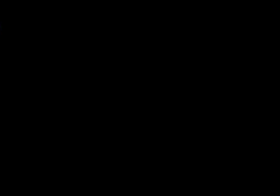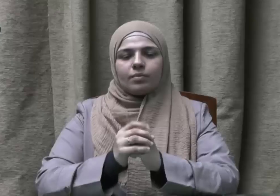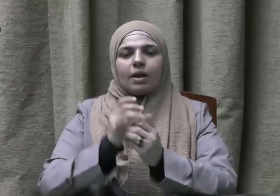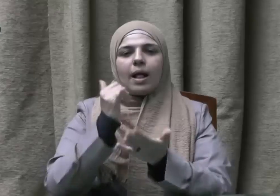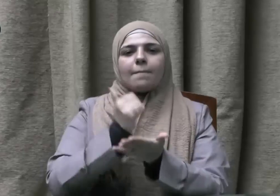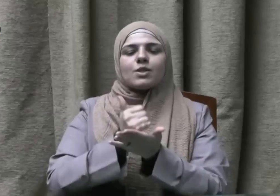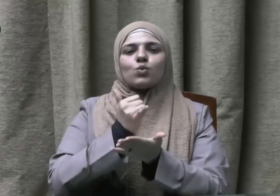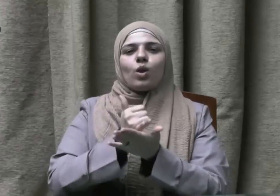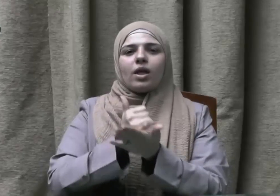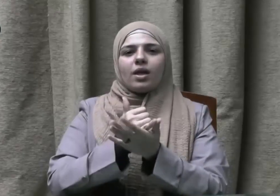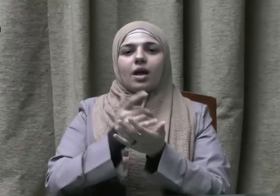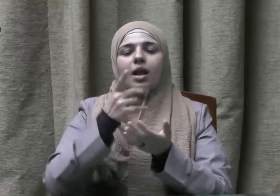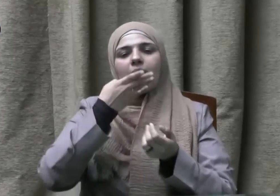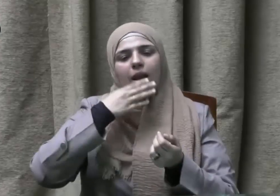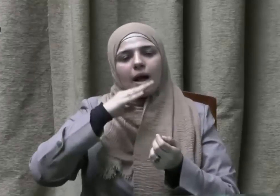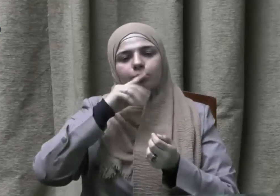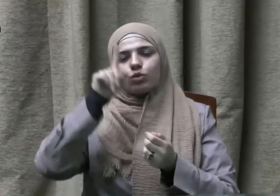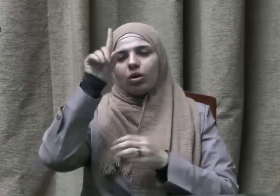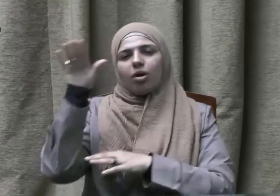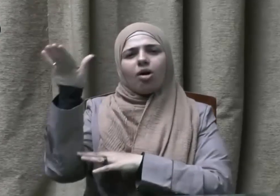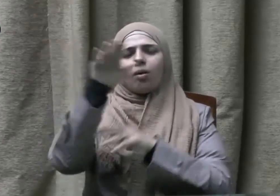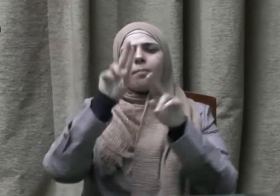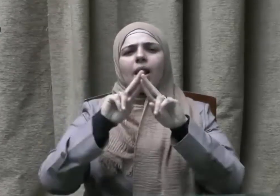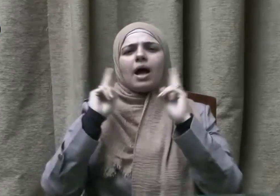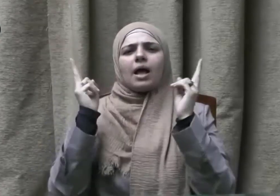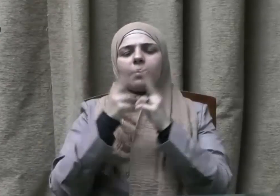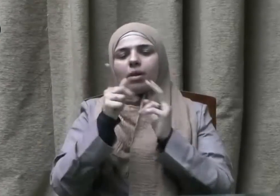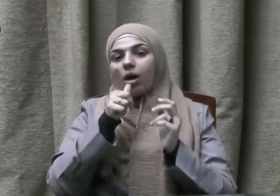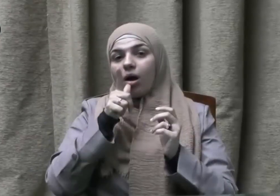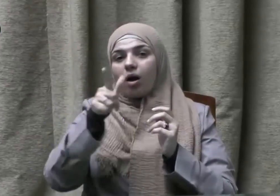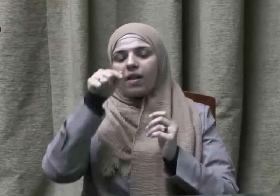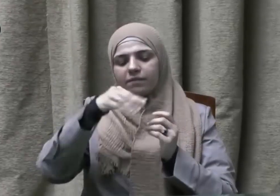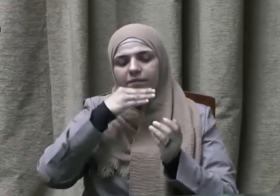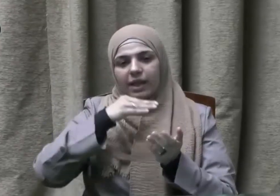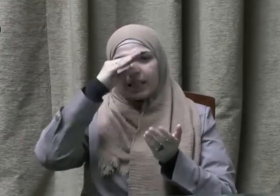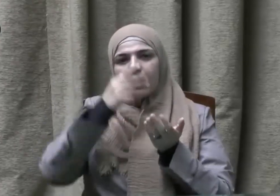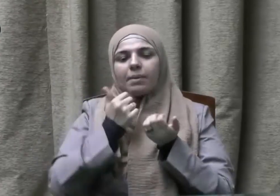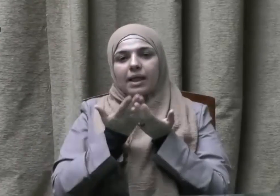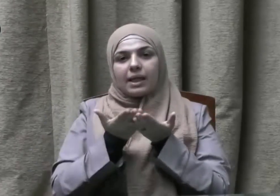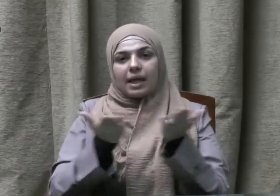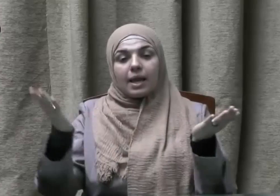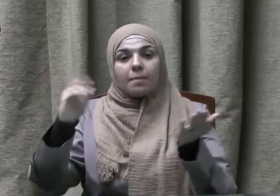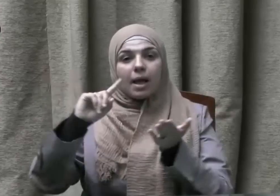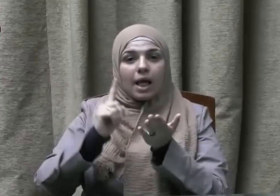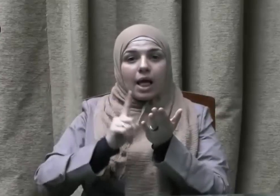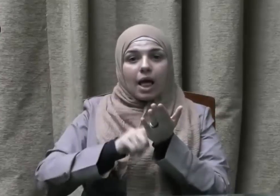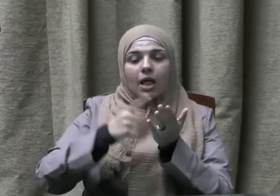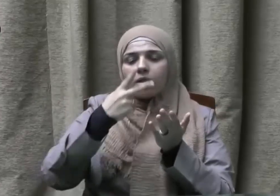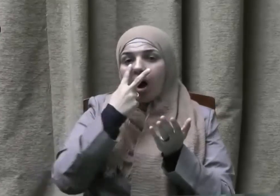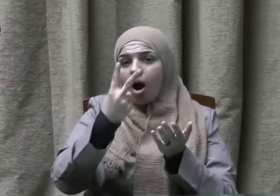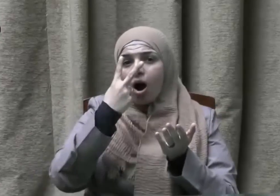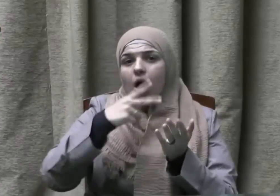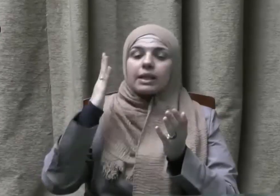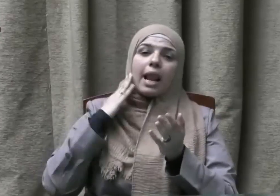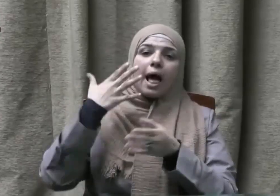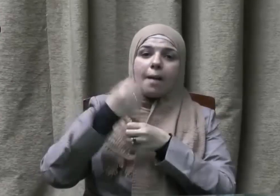المسؤولية الحمد لله رب العالمين القائل في كتابه الكريم إنا عرضنا